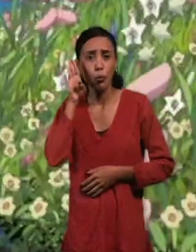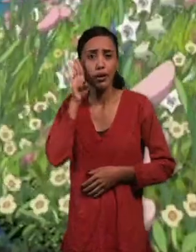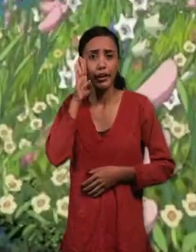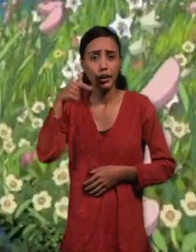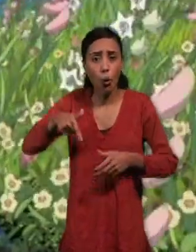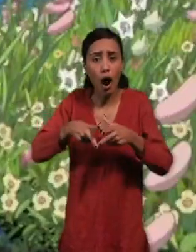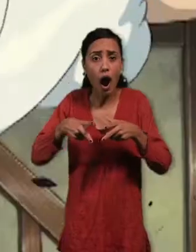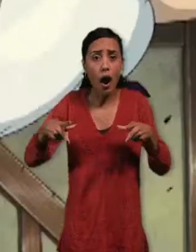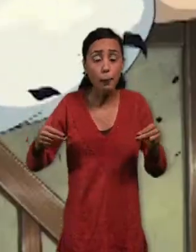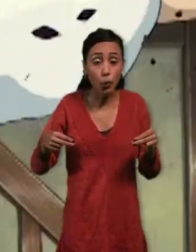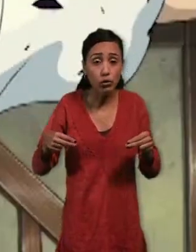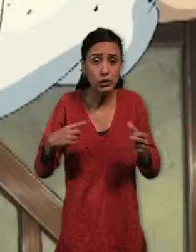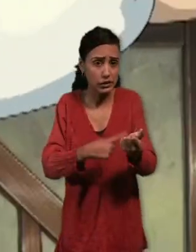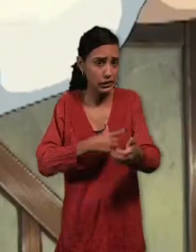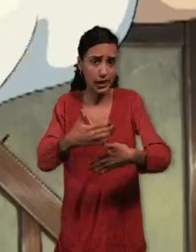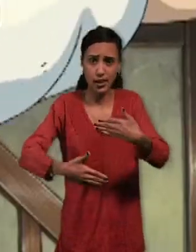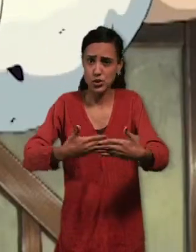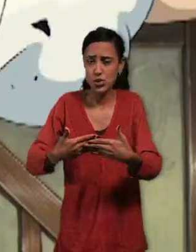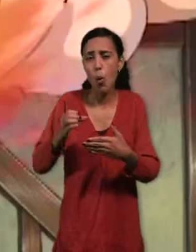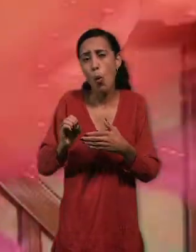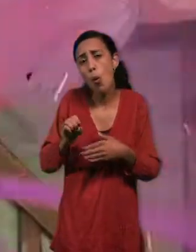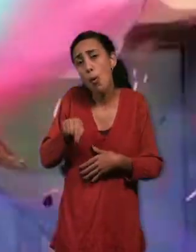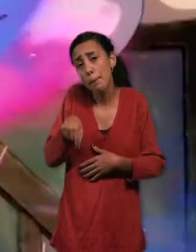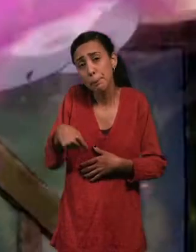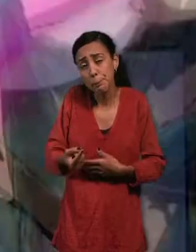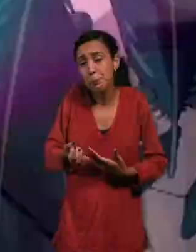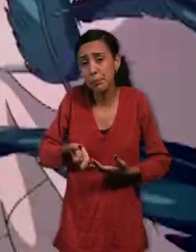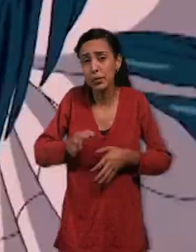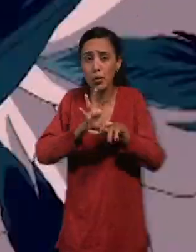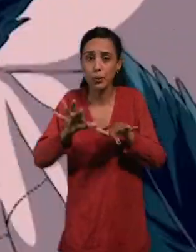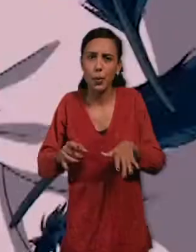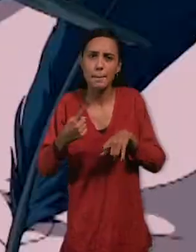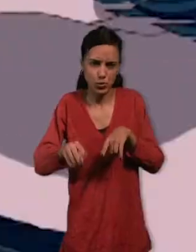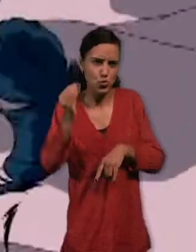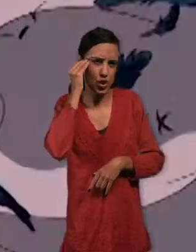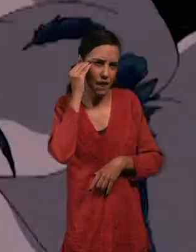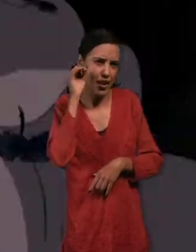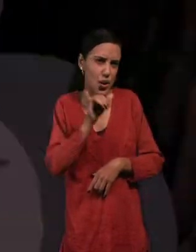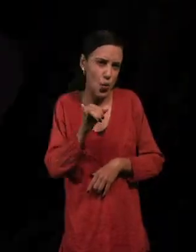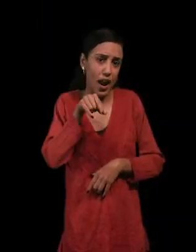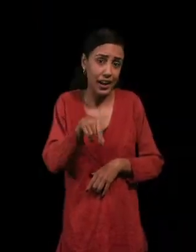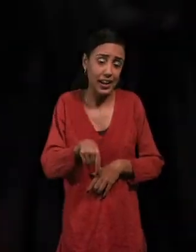realizado en animación tradicional o digital. ¿Pero sabías que también existe el stop motion japonés?